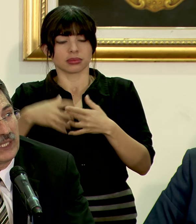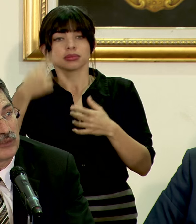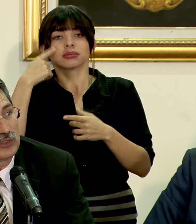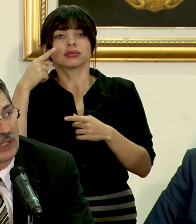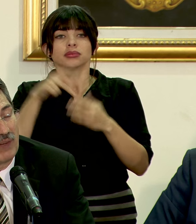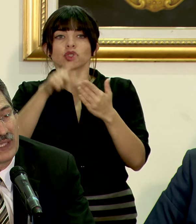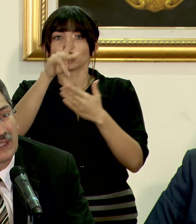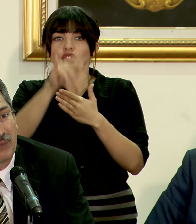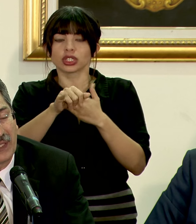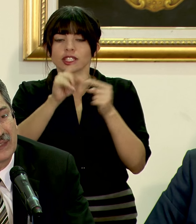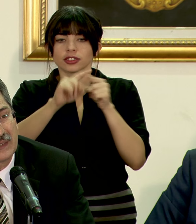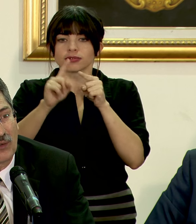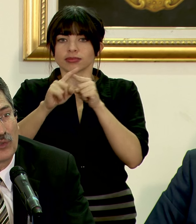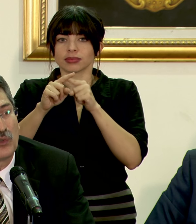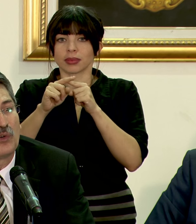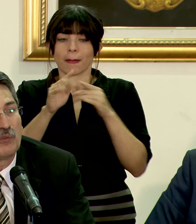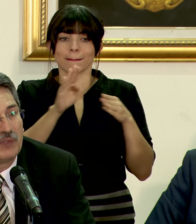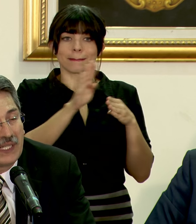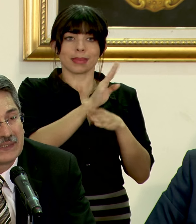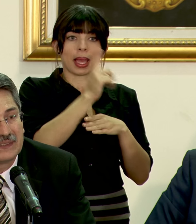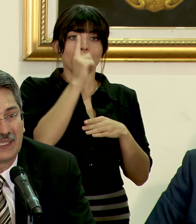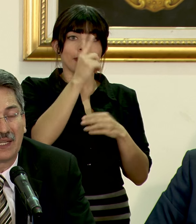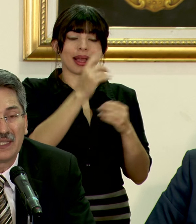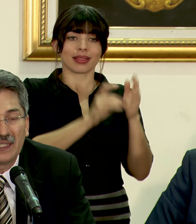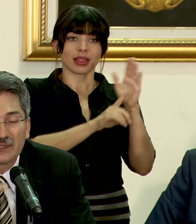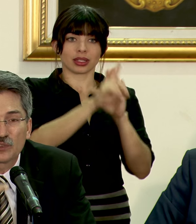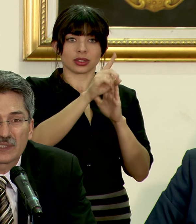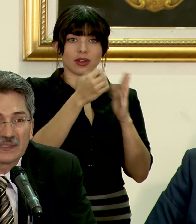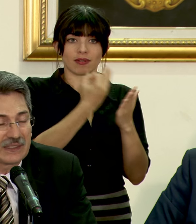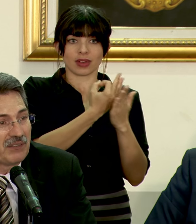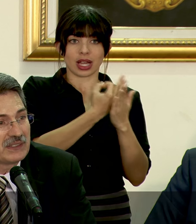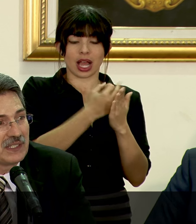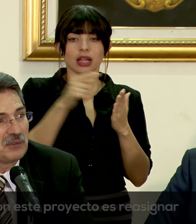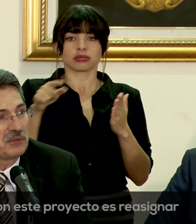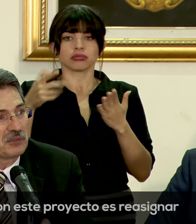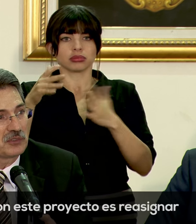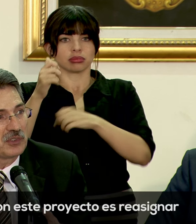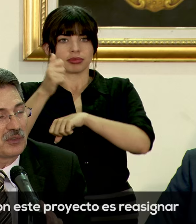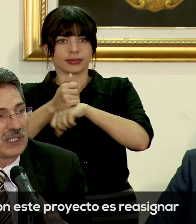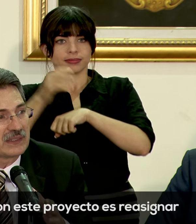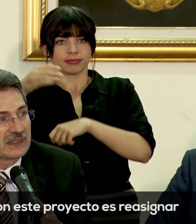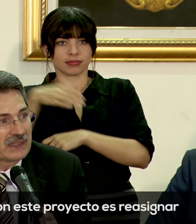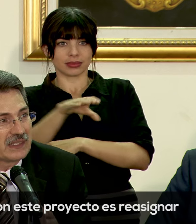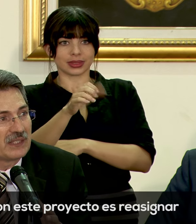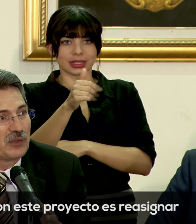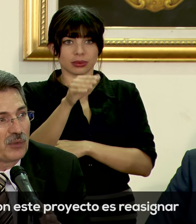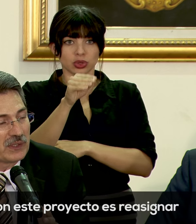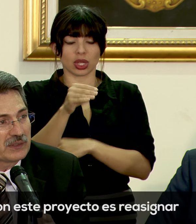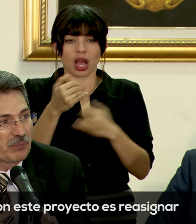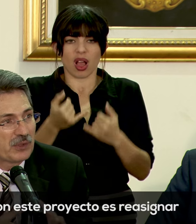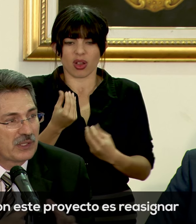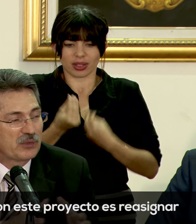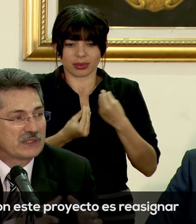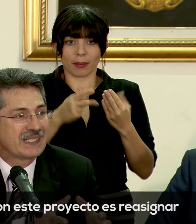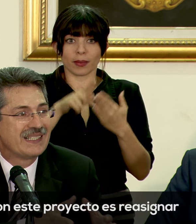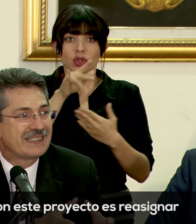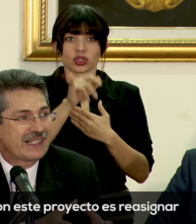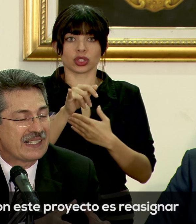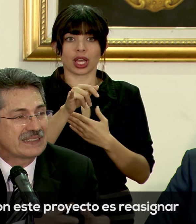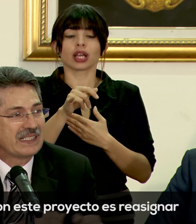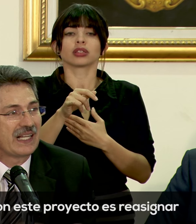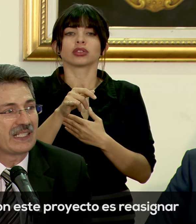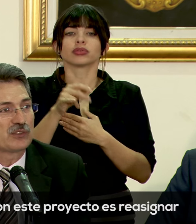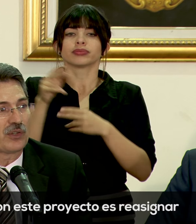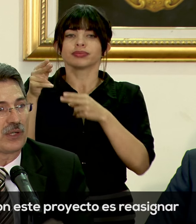los proyectos que Banca para el Desarrollo financia y eso está establecido. Entonces, lo que se está haciendo con este proyecto es